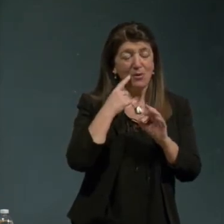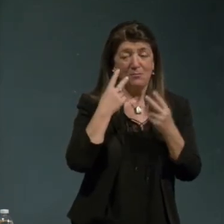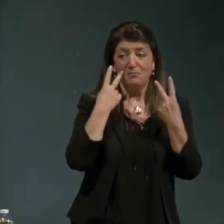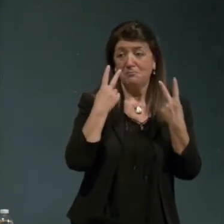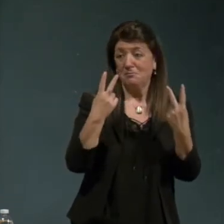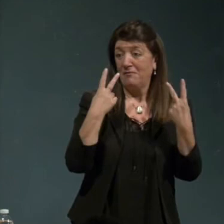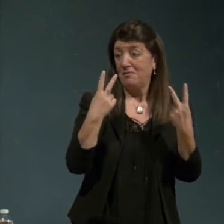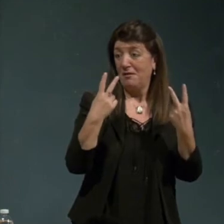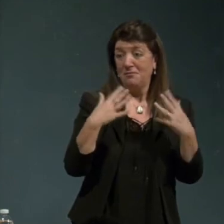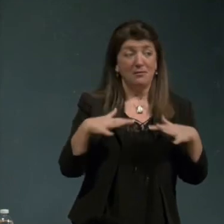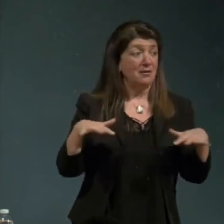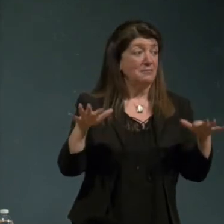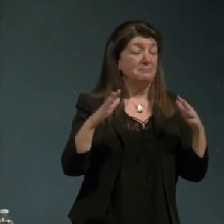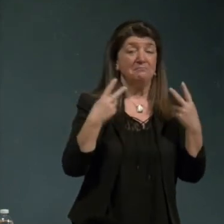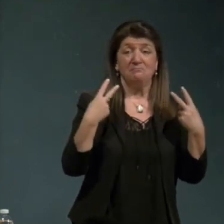che